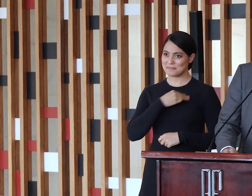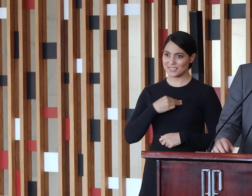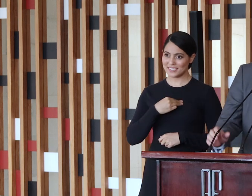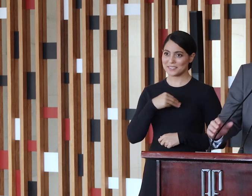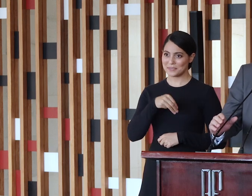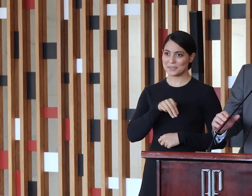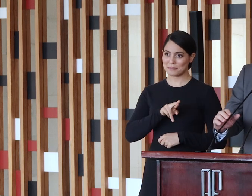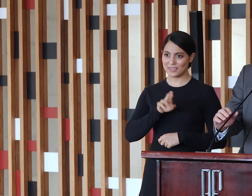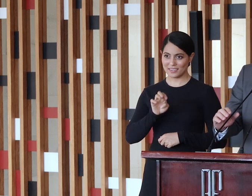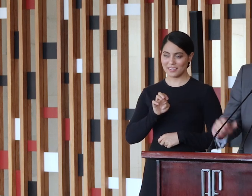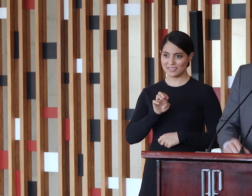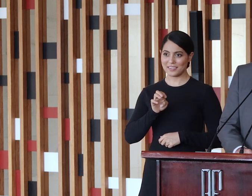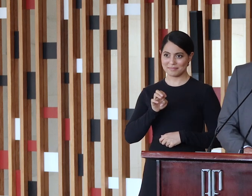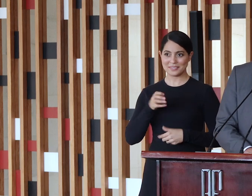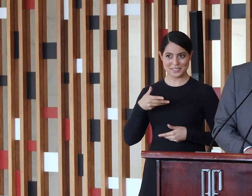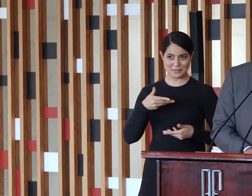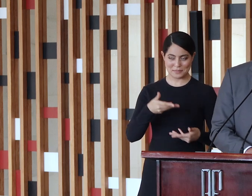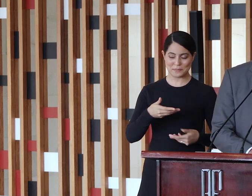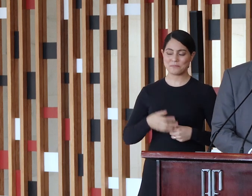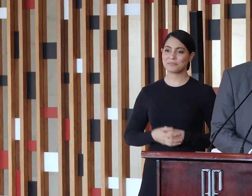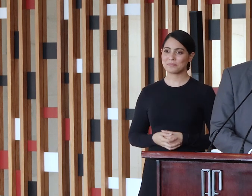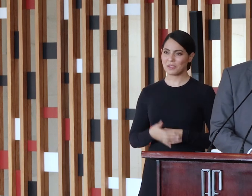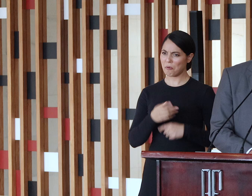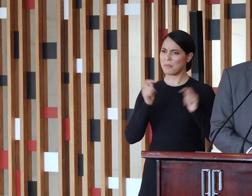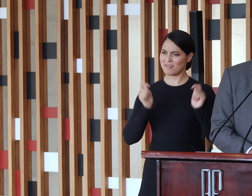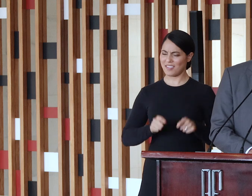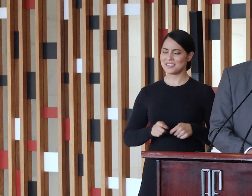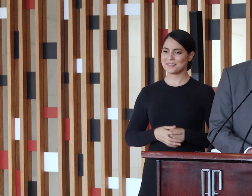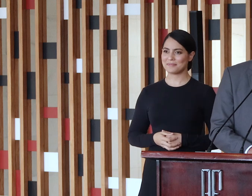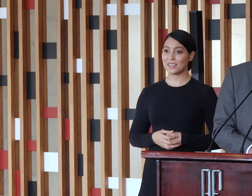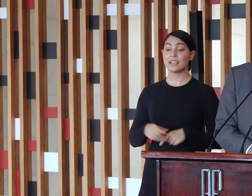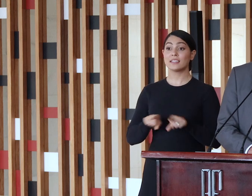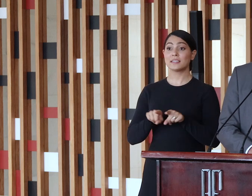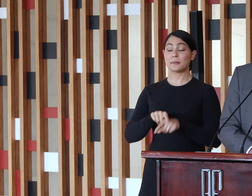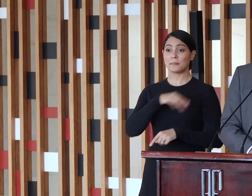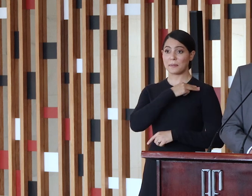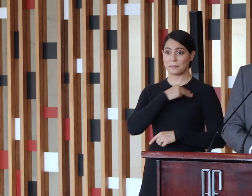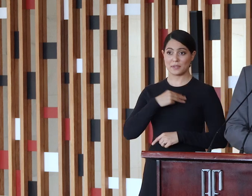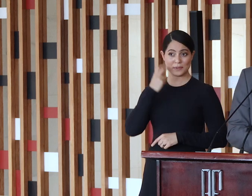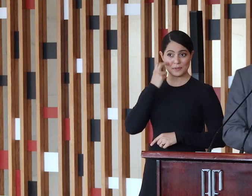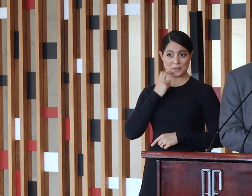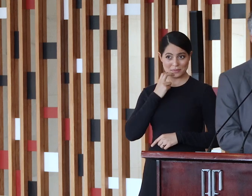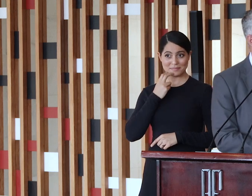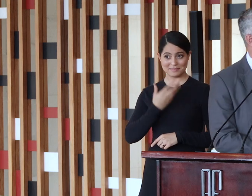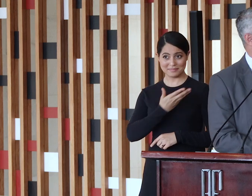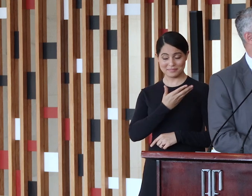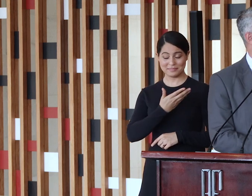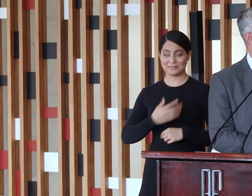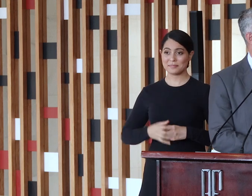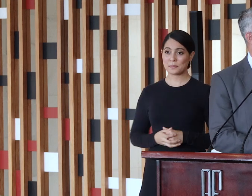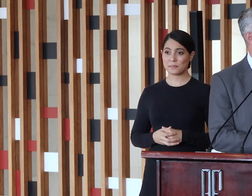grandeza e com muita competência. Saudação também ao nosso ministro Bento e, como disse aqui o nosso